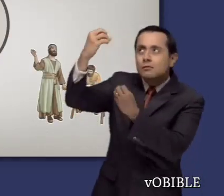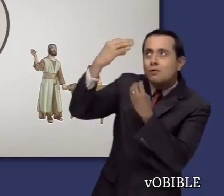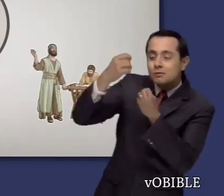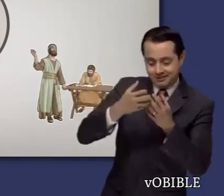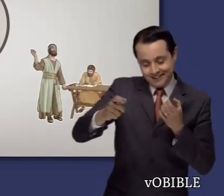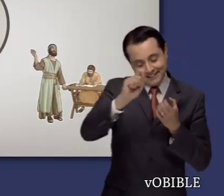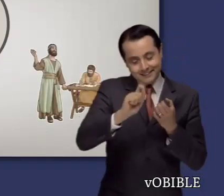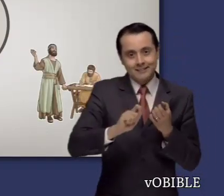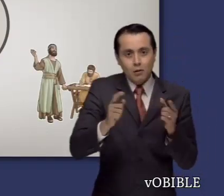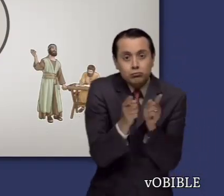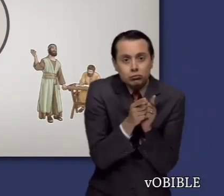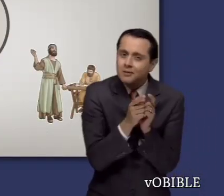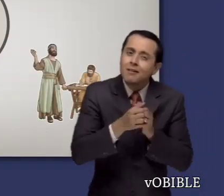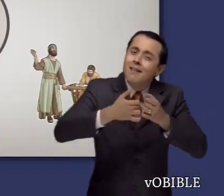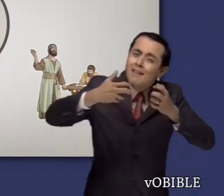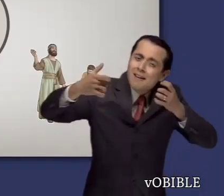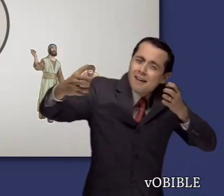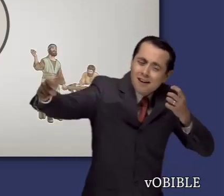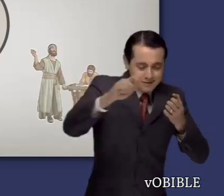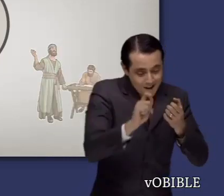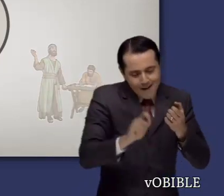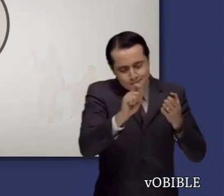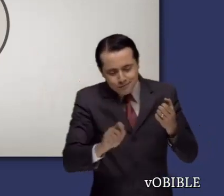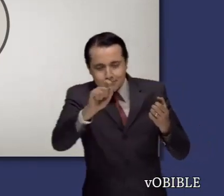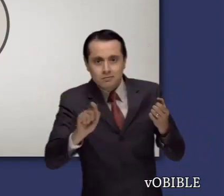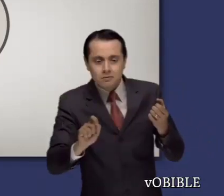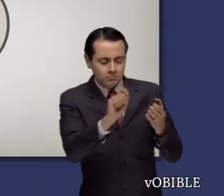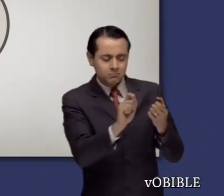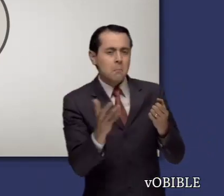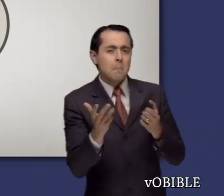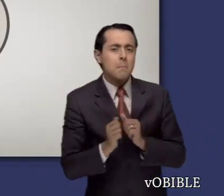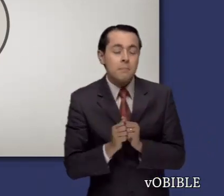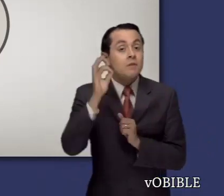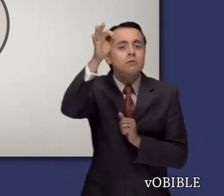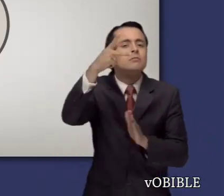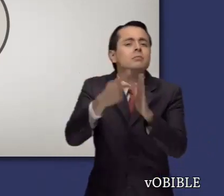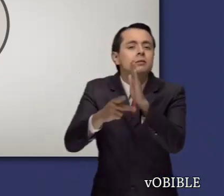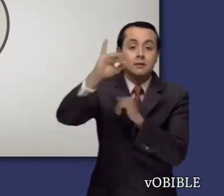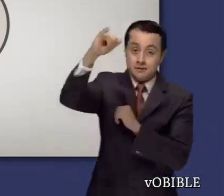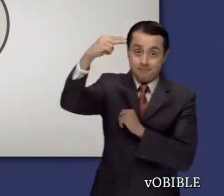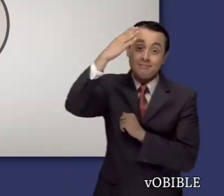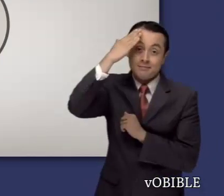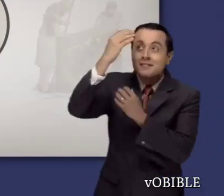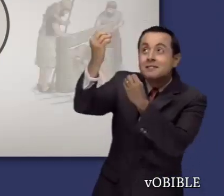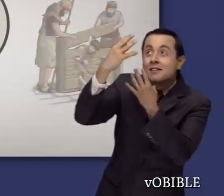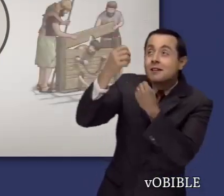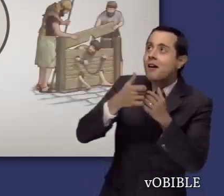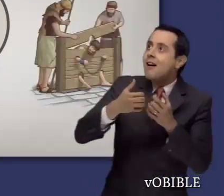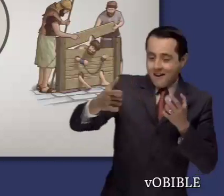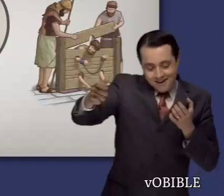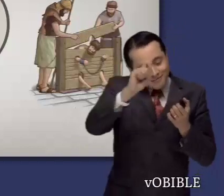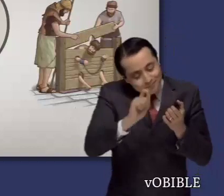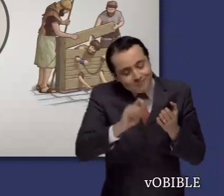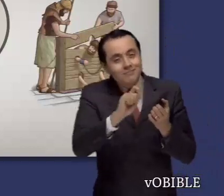extensos de la Biblia. Además de contener muchas profecías, el libro de Jeremías recoge los sentimientos